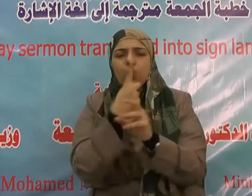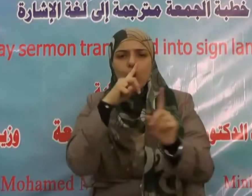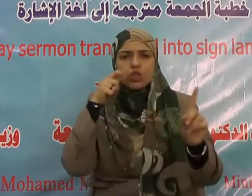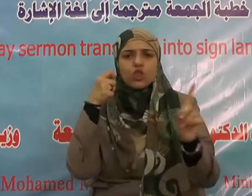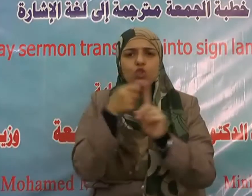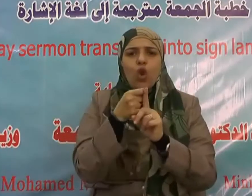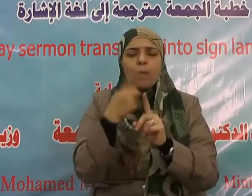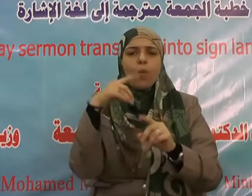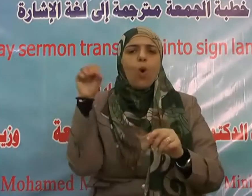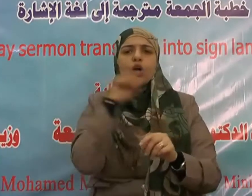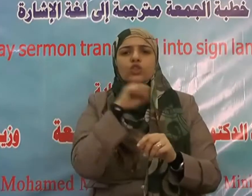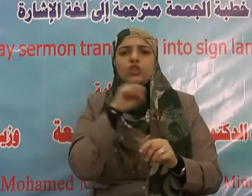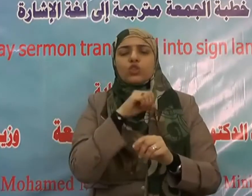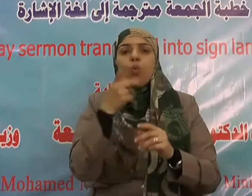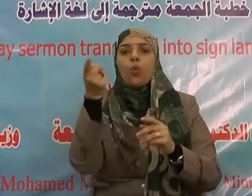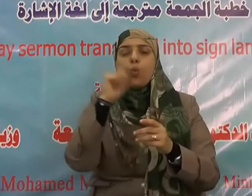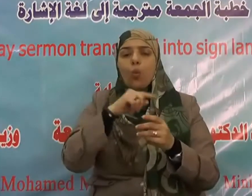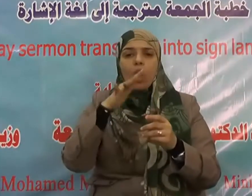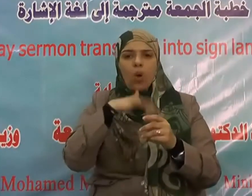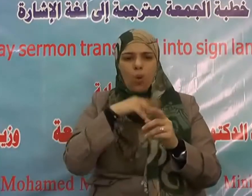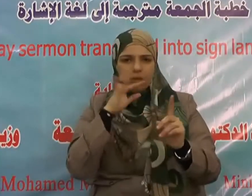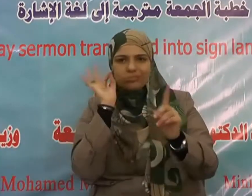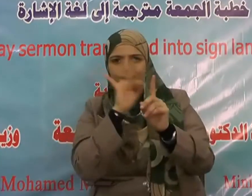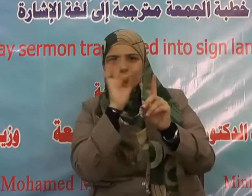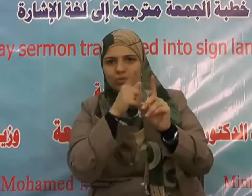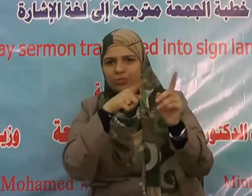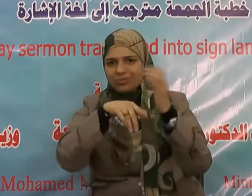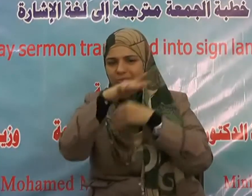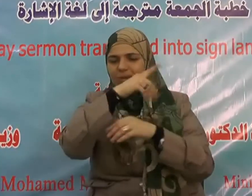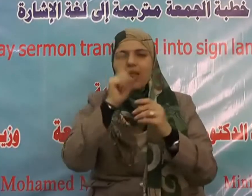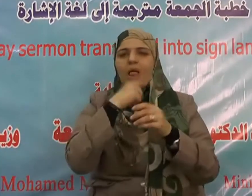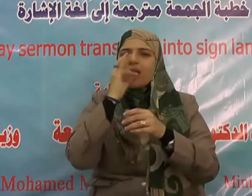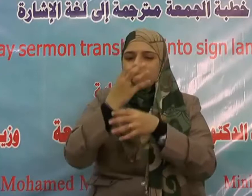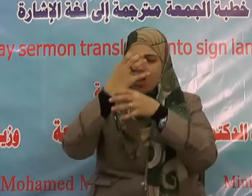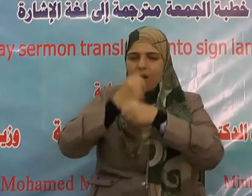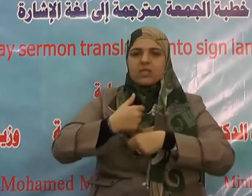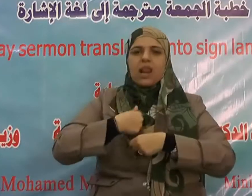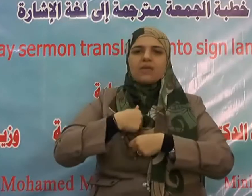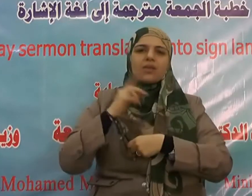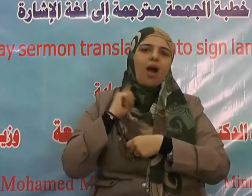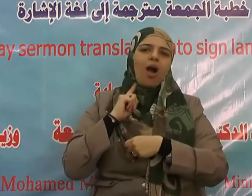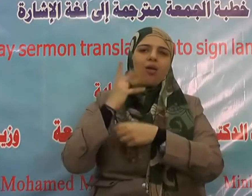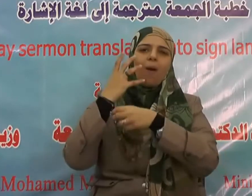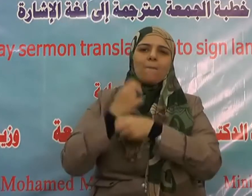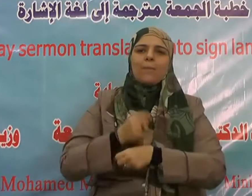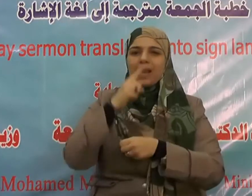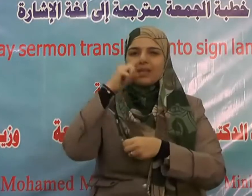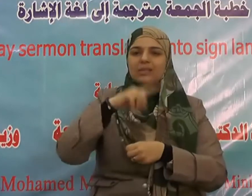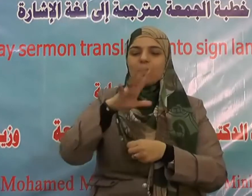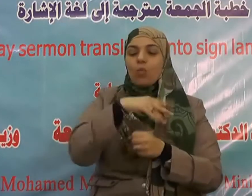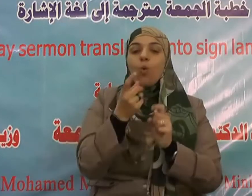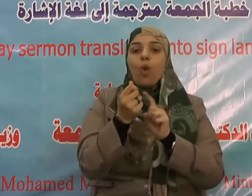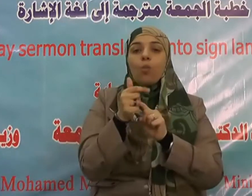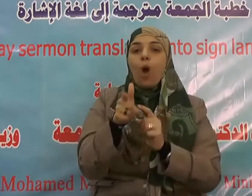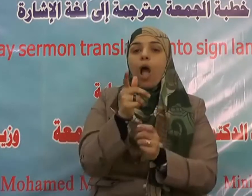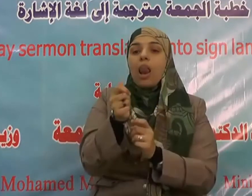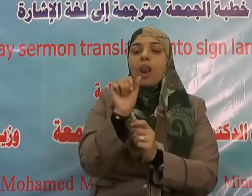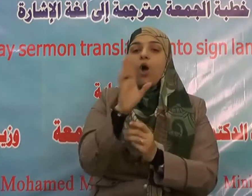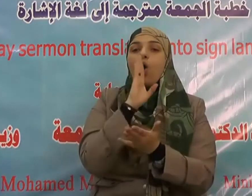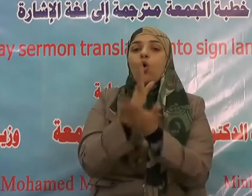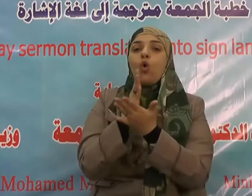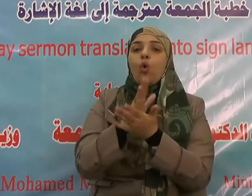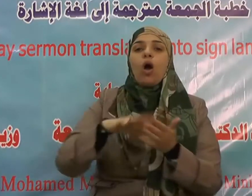ما لا عين رأت ولا أذن سمعت ولا خطر على قلب بشر